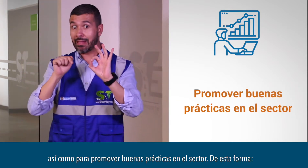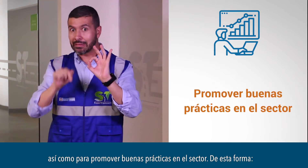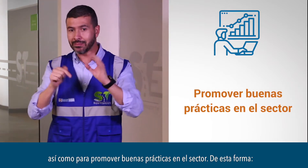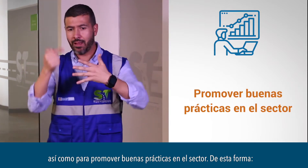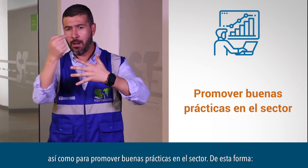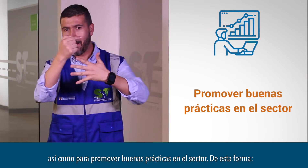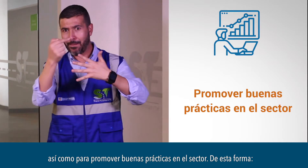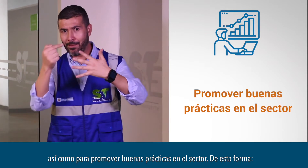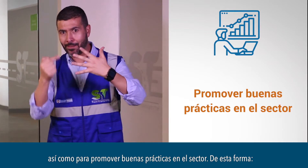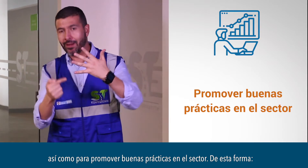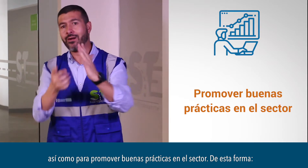de esta forma.